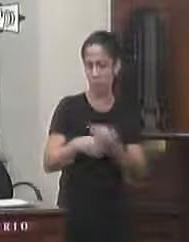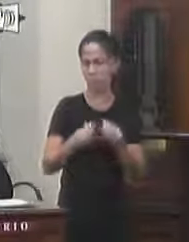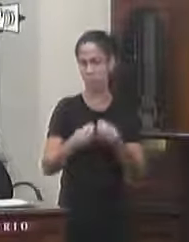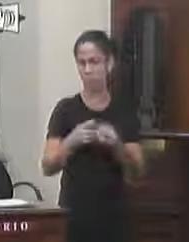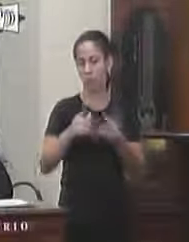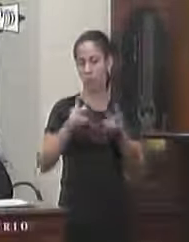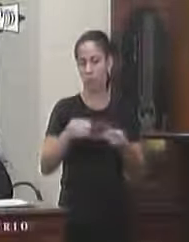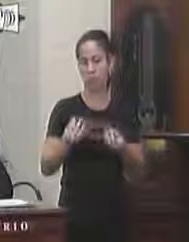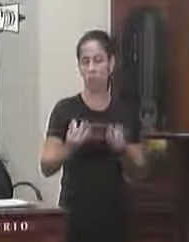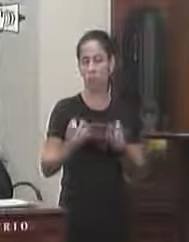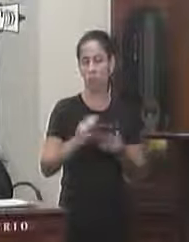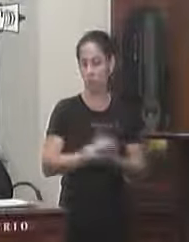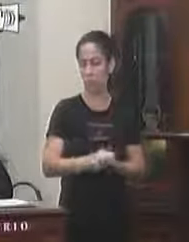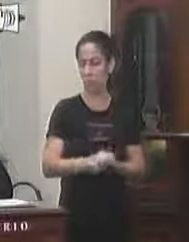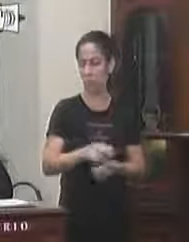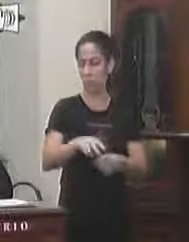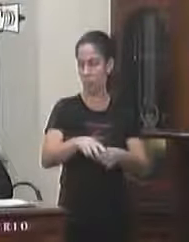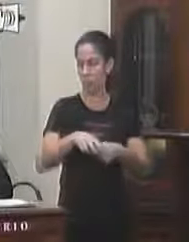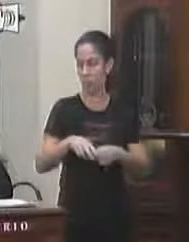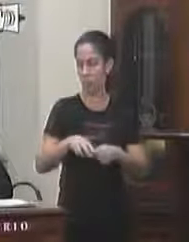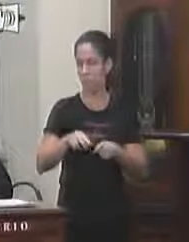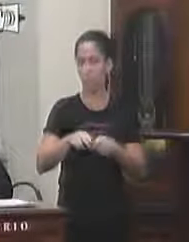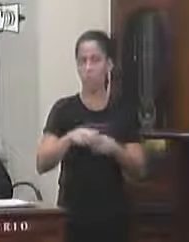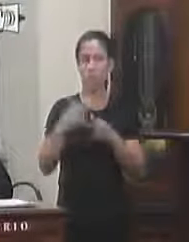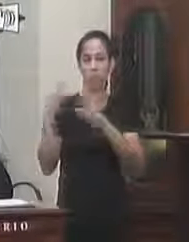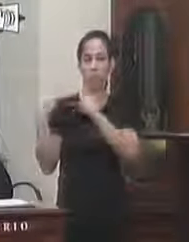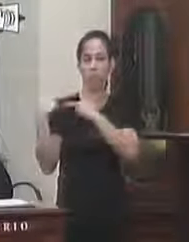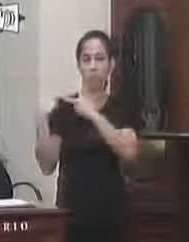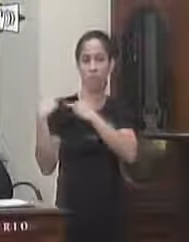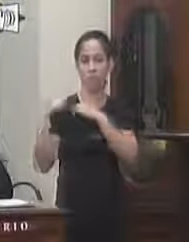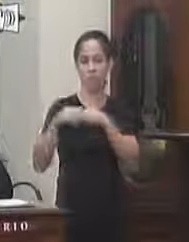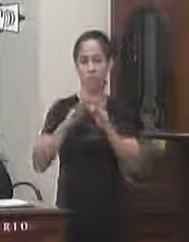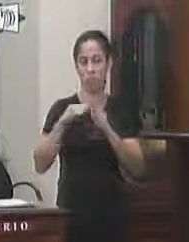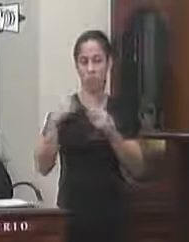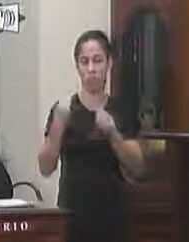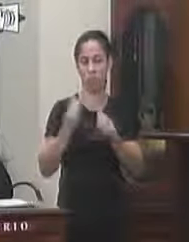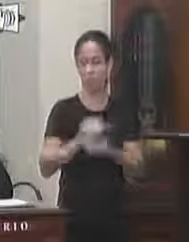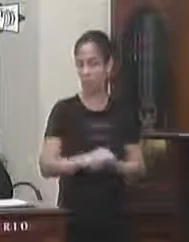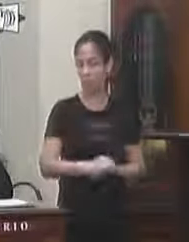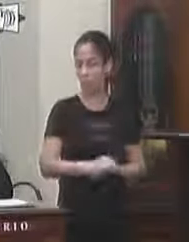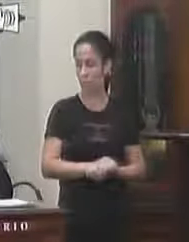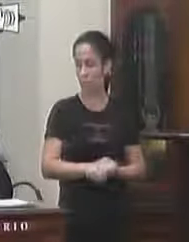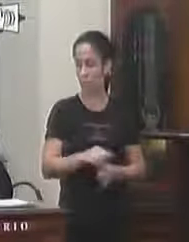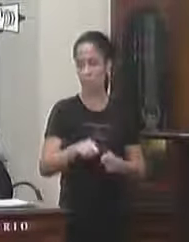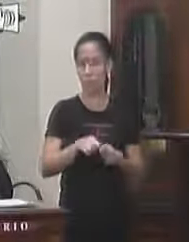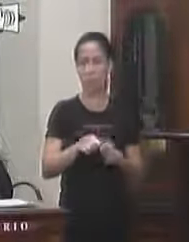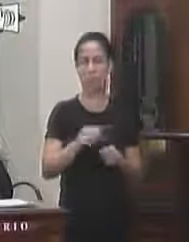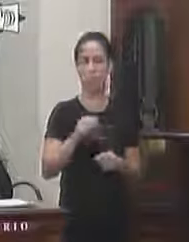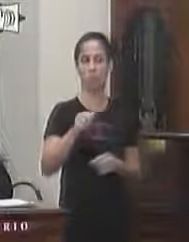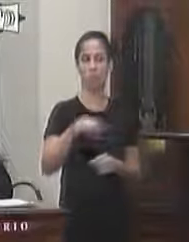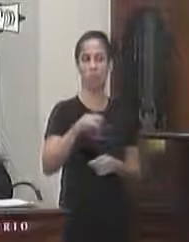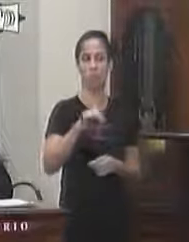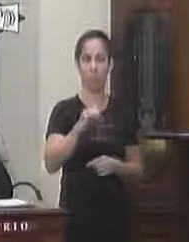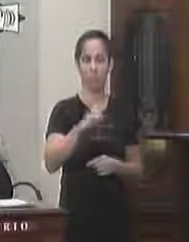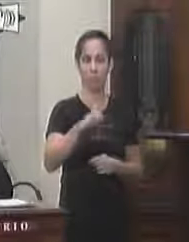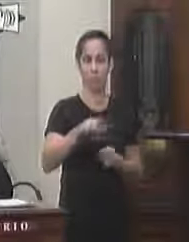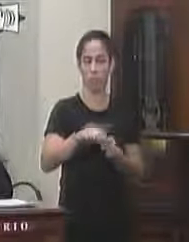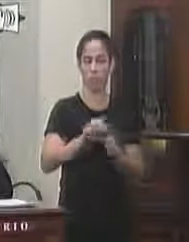é natura legislativa e quanto à iniciativa é de competência comum a esta Casa para legislar quanto ao aspecto material